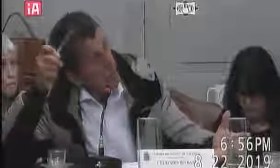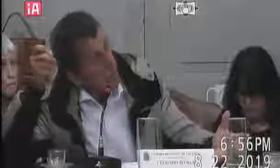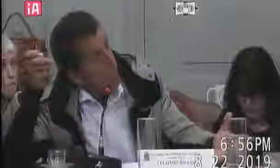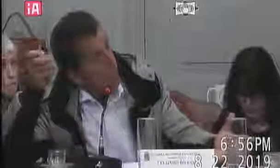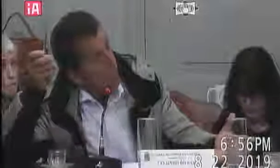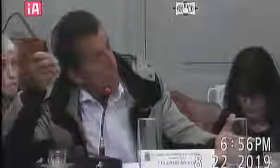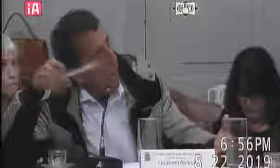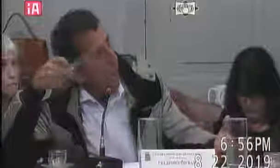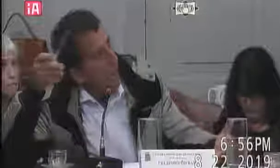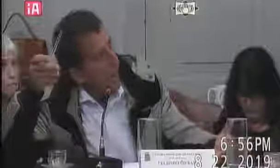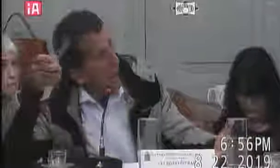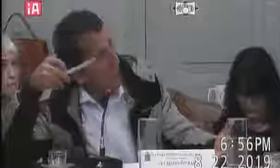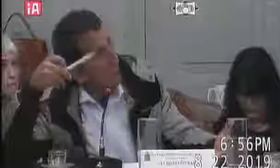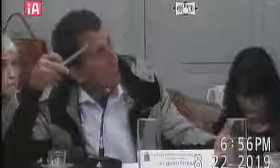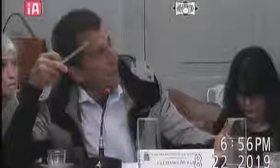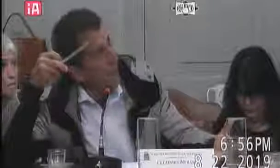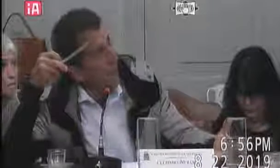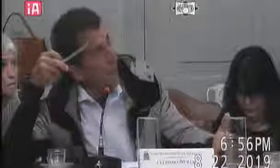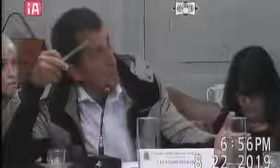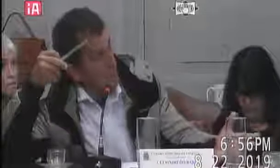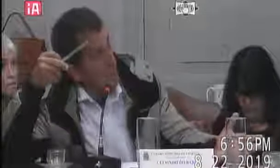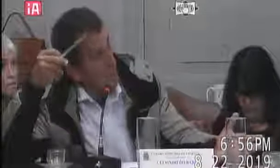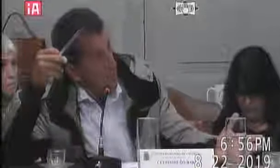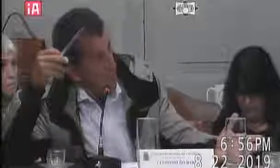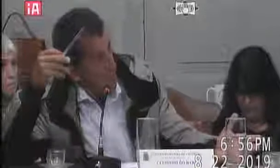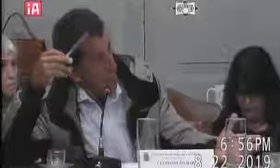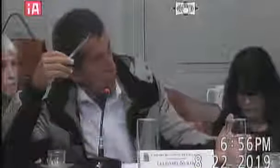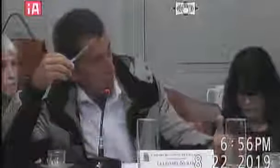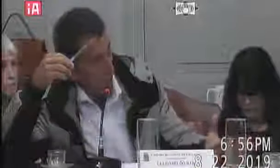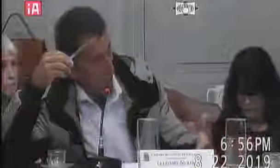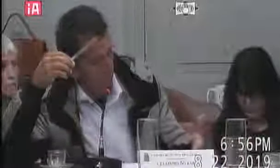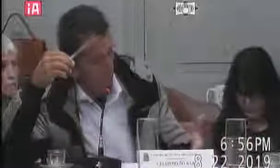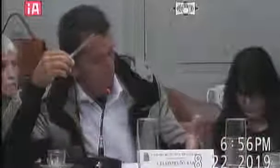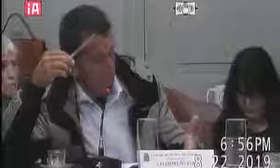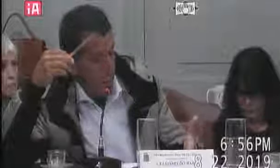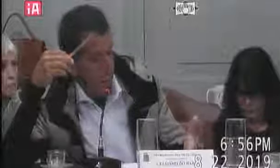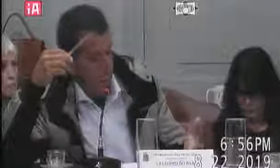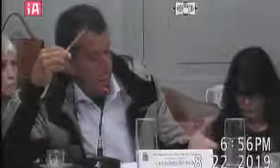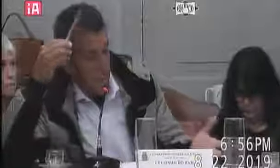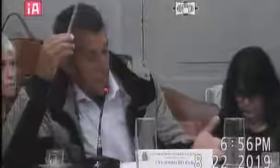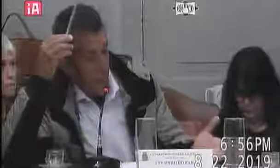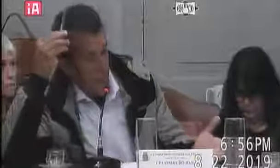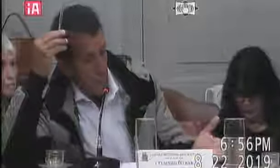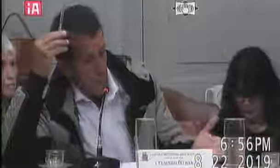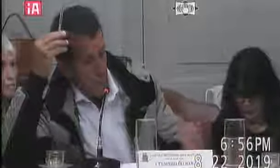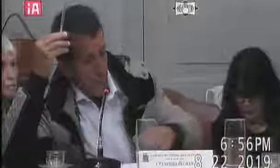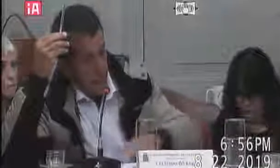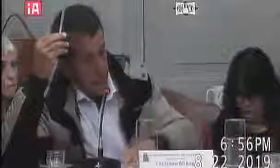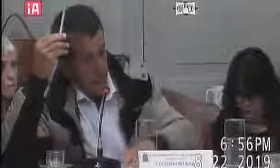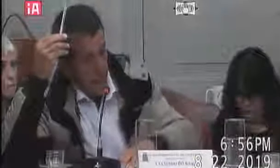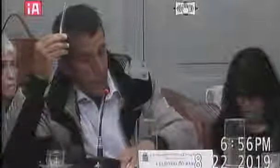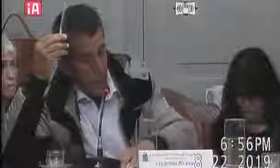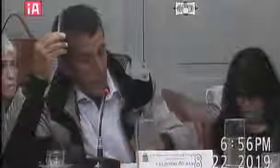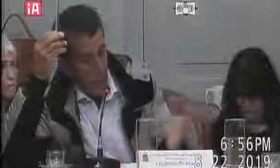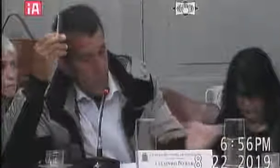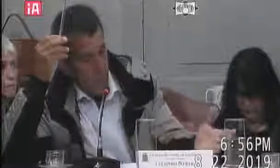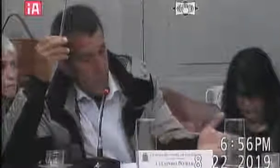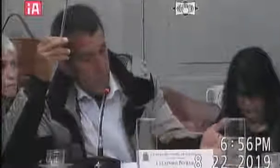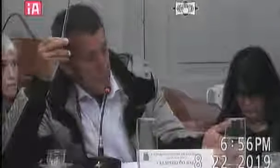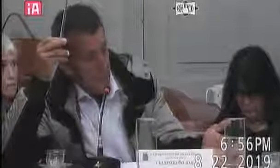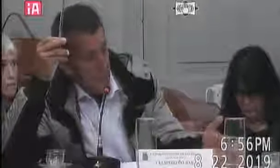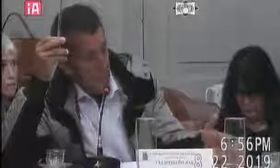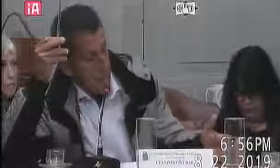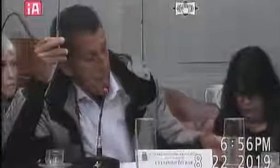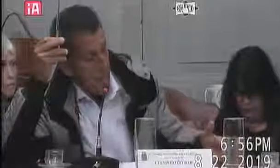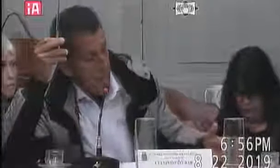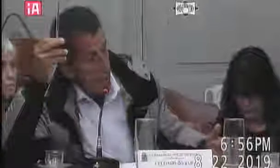vezes com problema na rua caem às vezes precisa de primeiro socorro então queimadas fala sobre queimadas eu tenho certeza